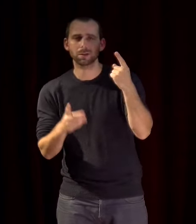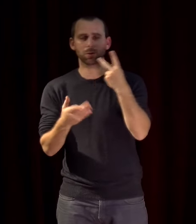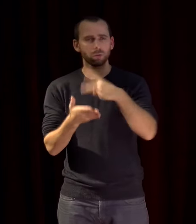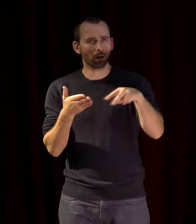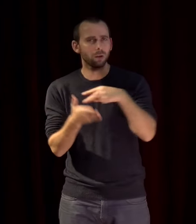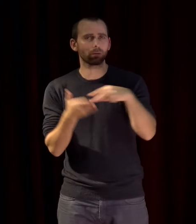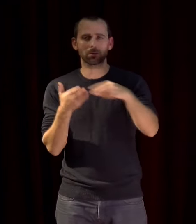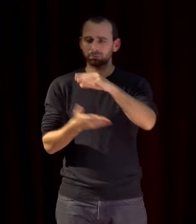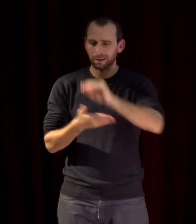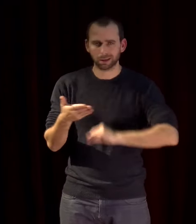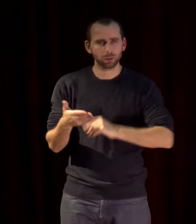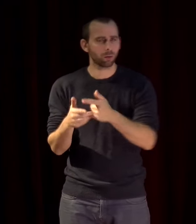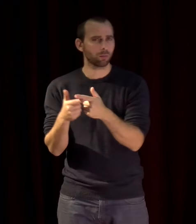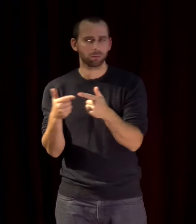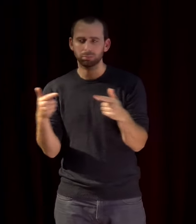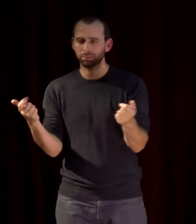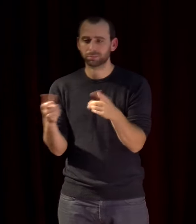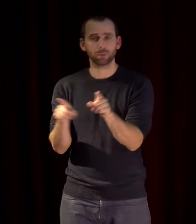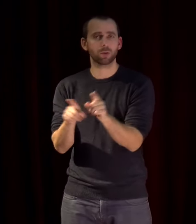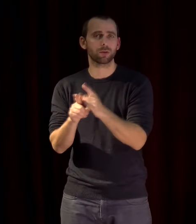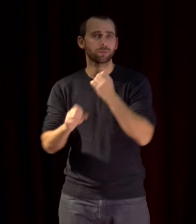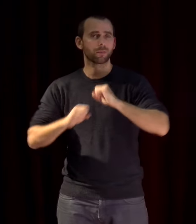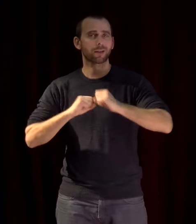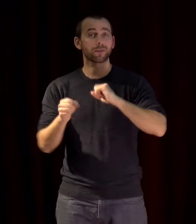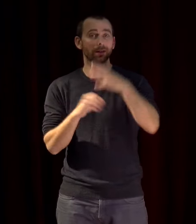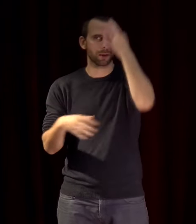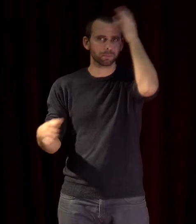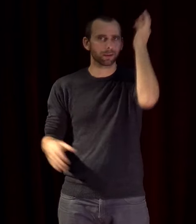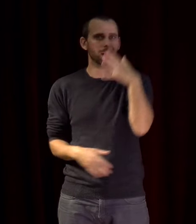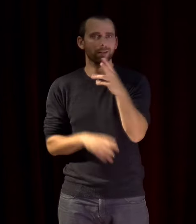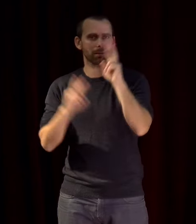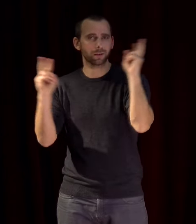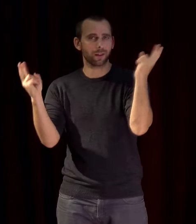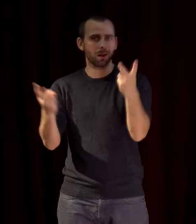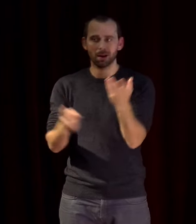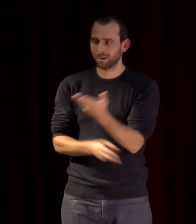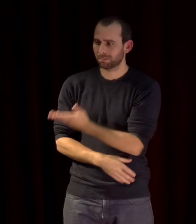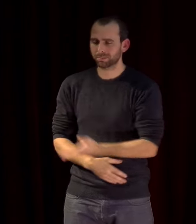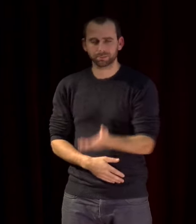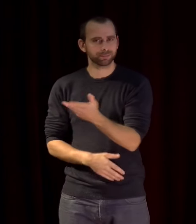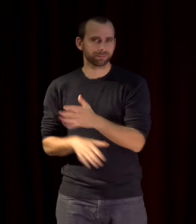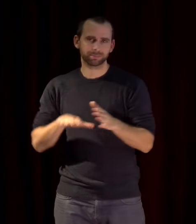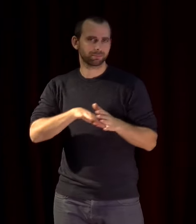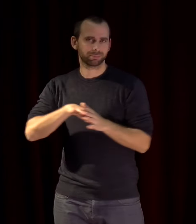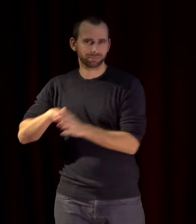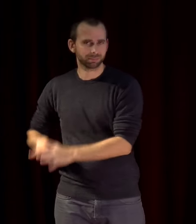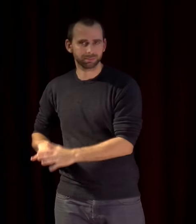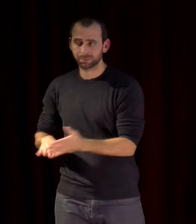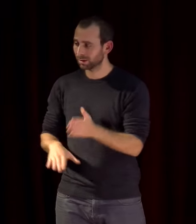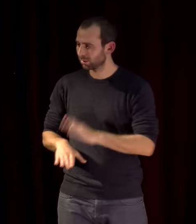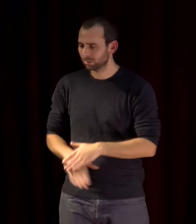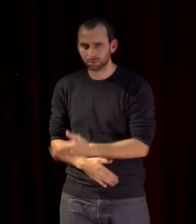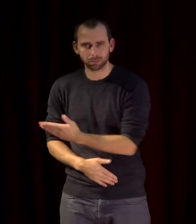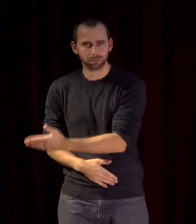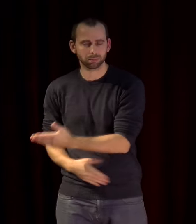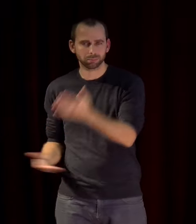contemporaines et des activités créatives en général qui recèlent un fort potentiel d'innovation